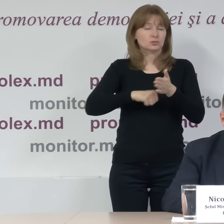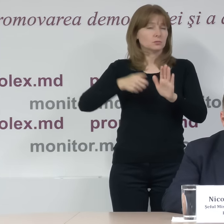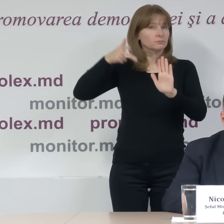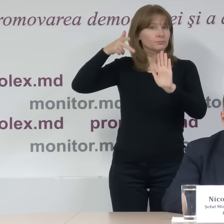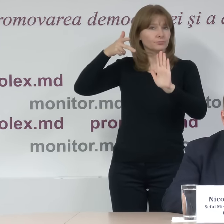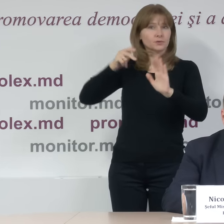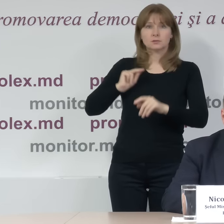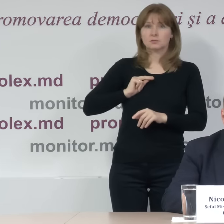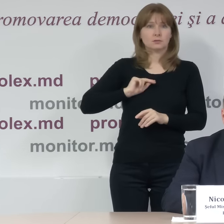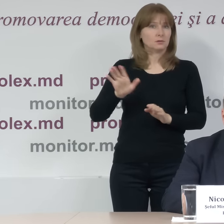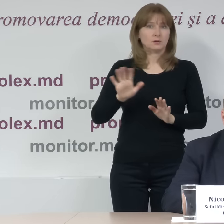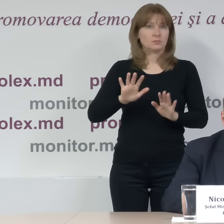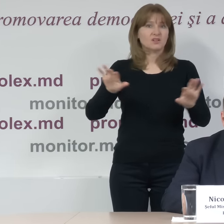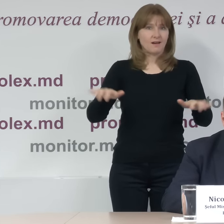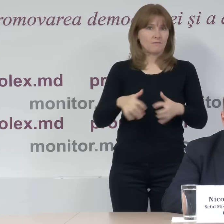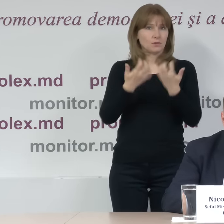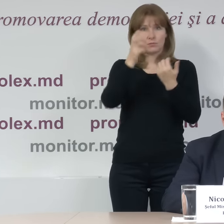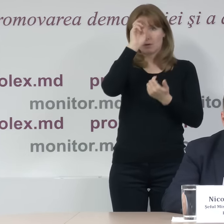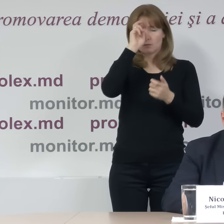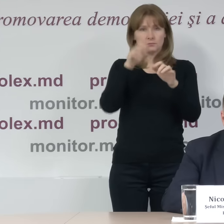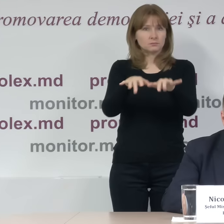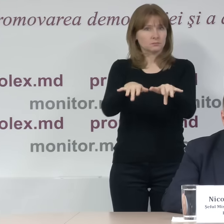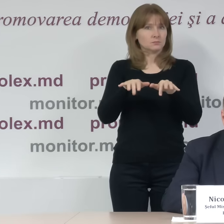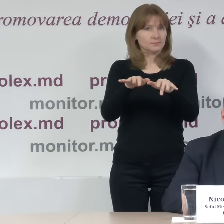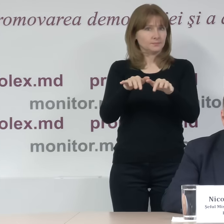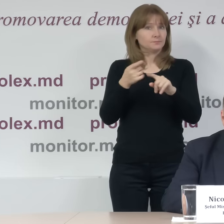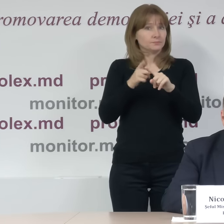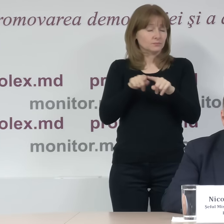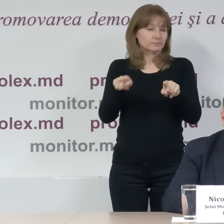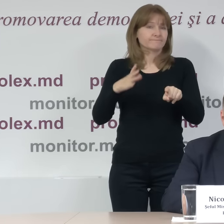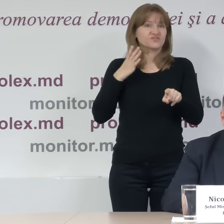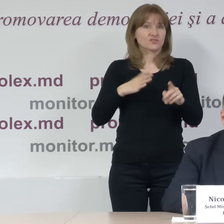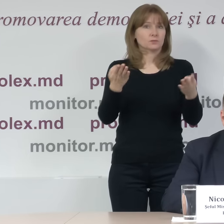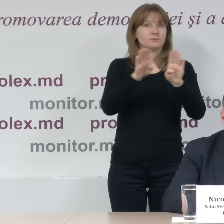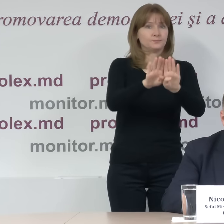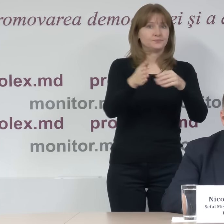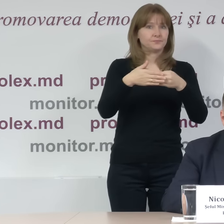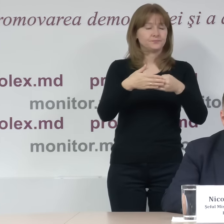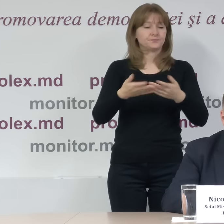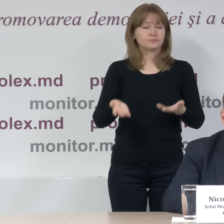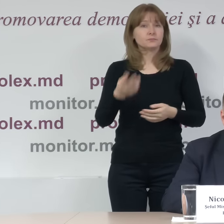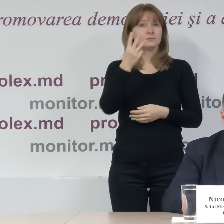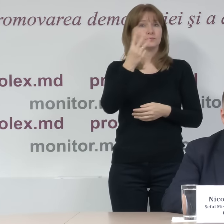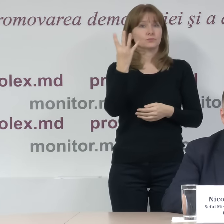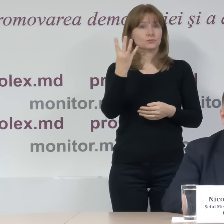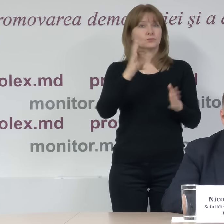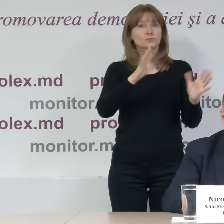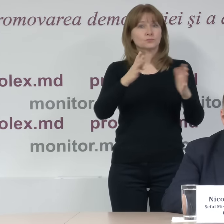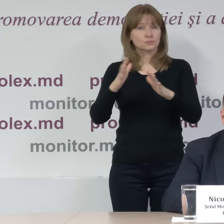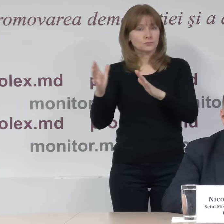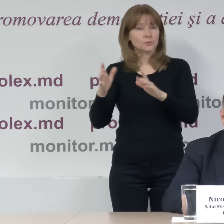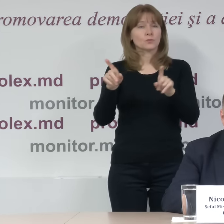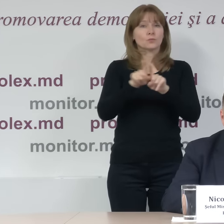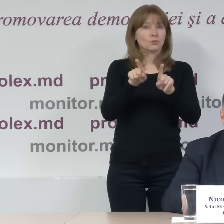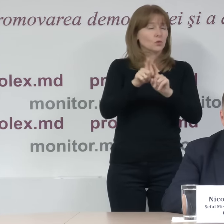automatizat de stat alegeri. Și 34 de cazuri, iarăși deficiențe în